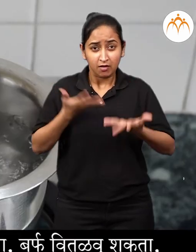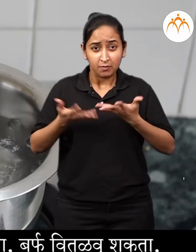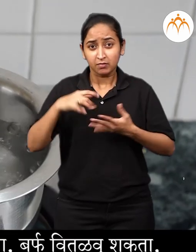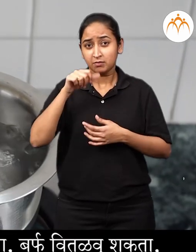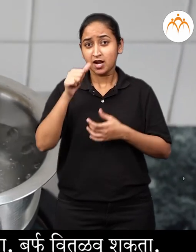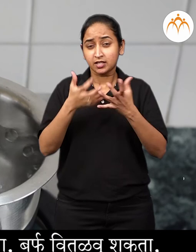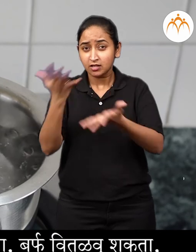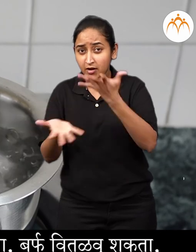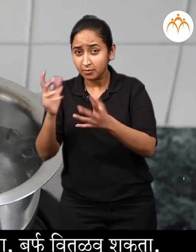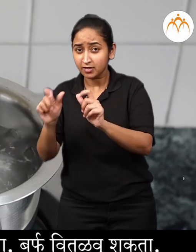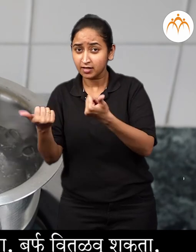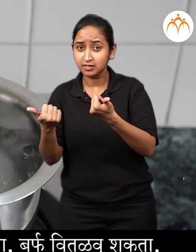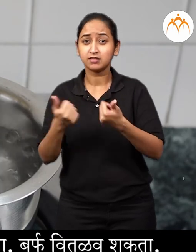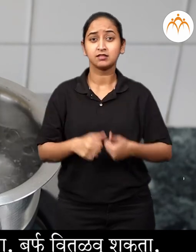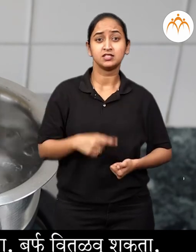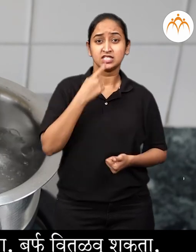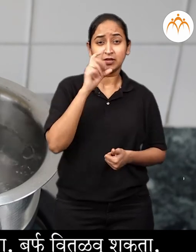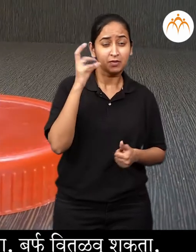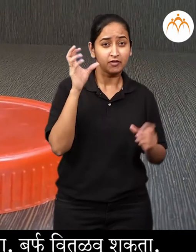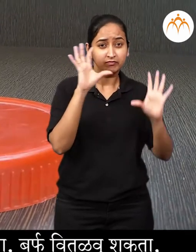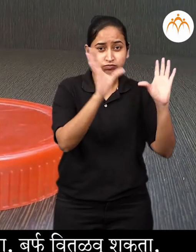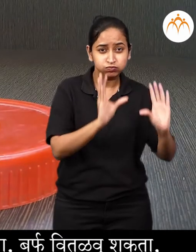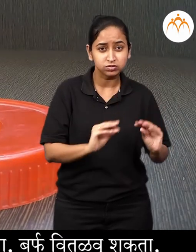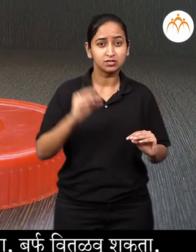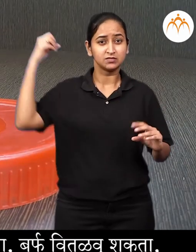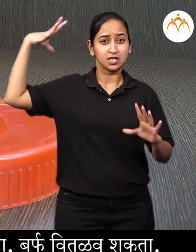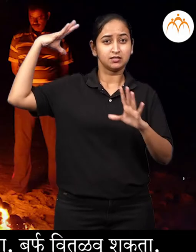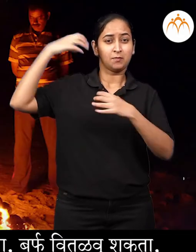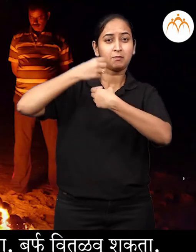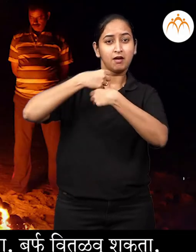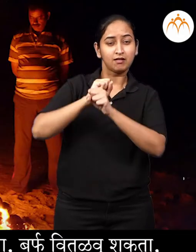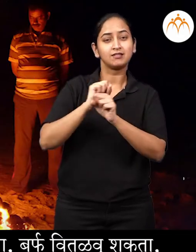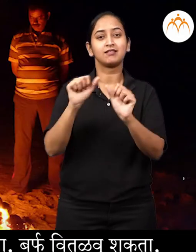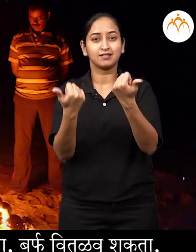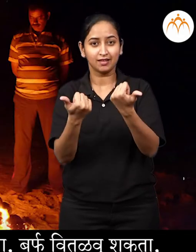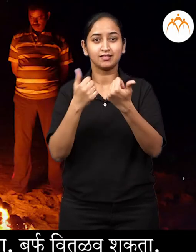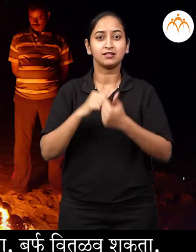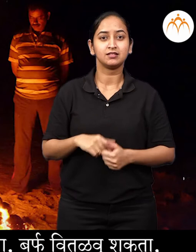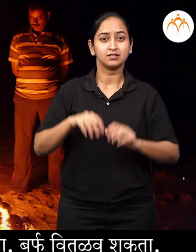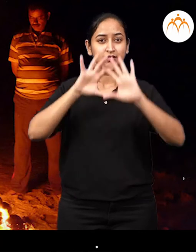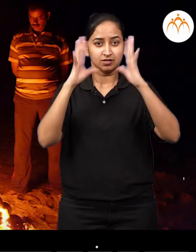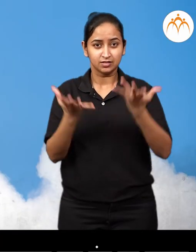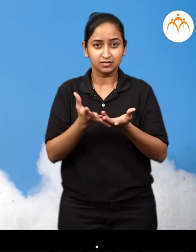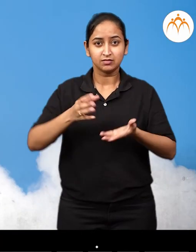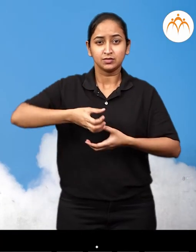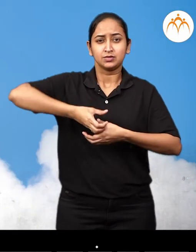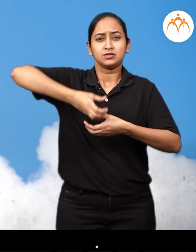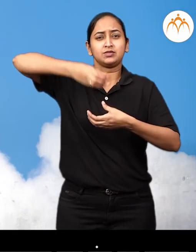उष्णते मुले तुमी पाणी उखळू शकता, बर्फ वितलवू शकता, प्रकाश निर्मान करू शकता आणि उष्णा हवेचा